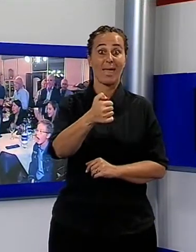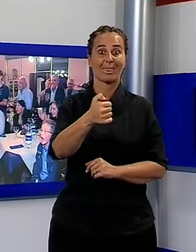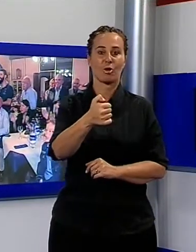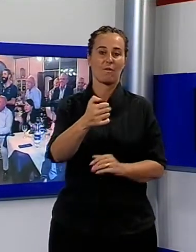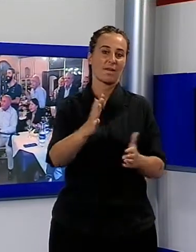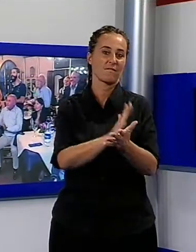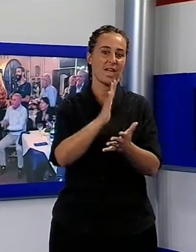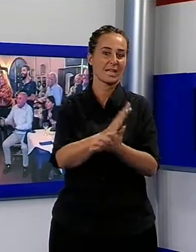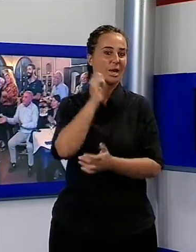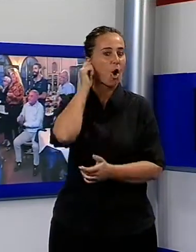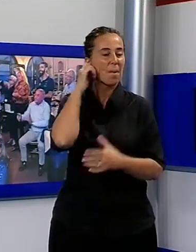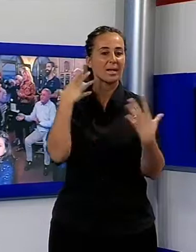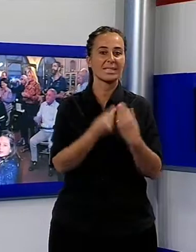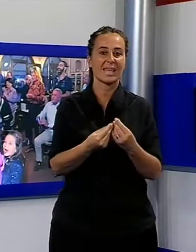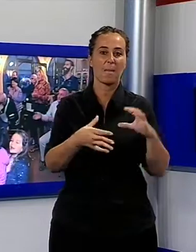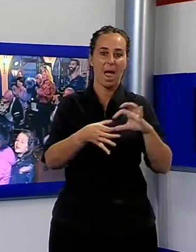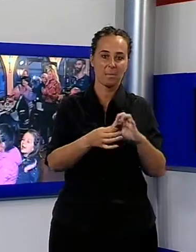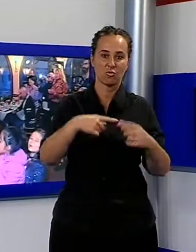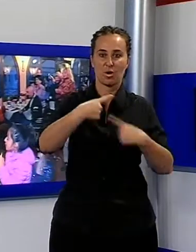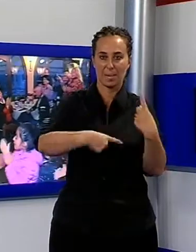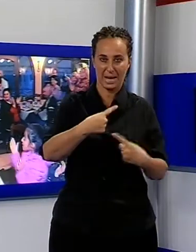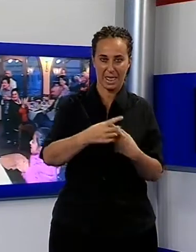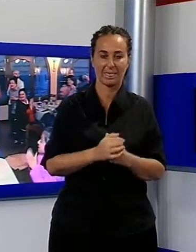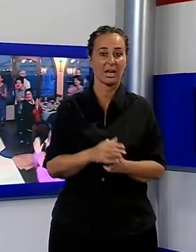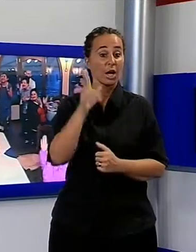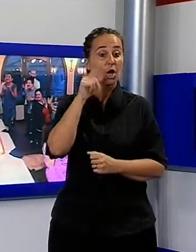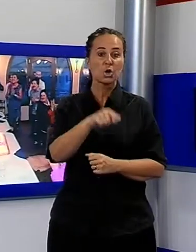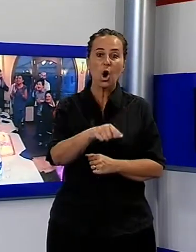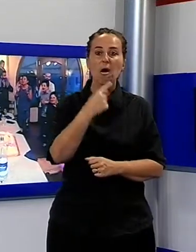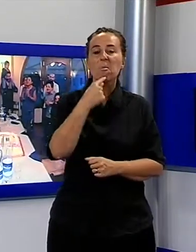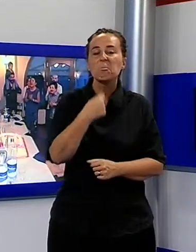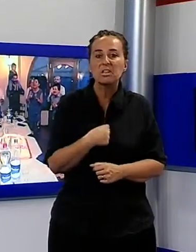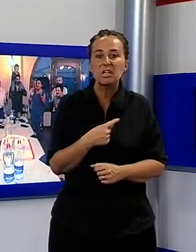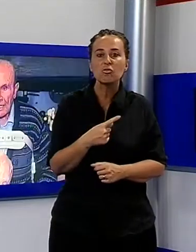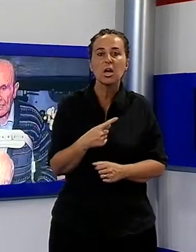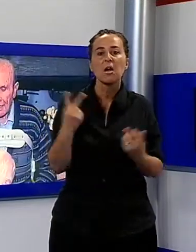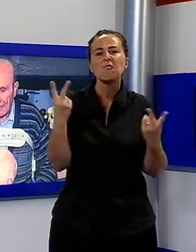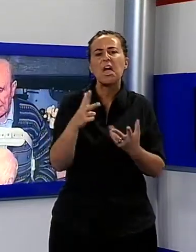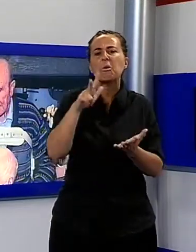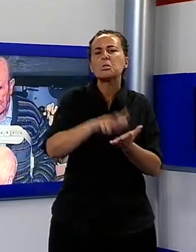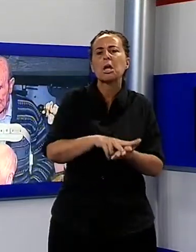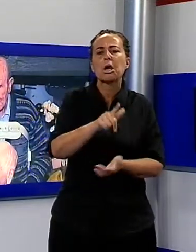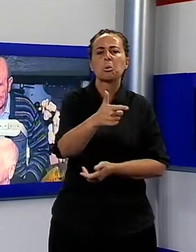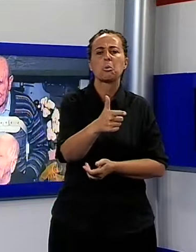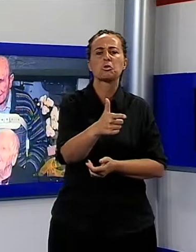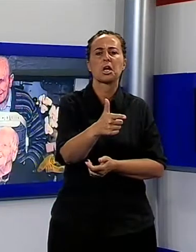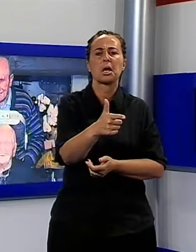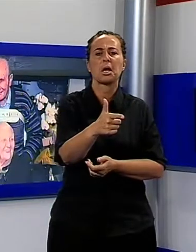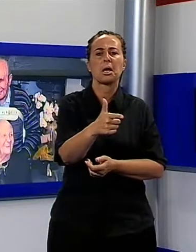La signora in perfetta forma ci ha confidato che non ci sono particolari segreti o ricette da seguire per arrivare a cento anni.